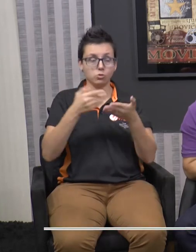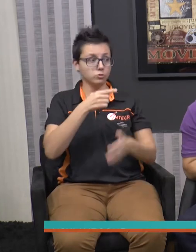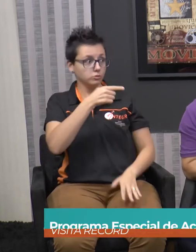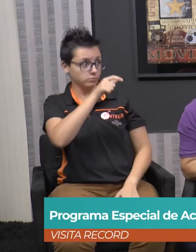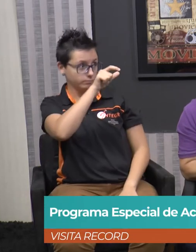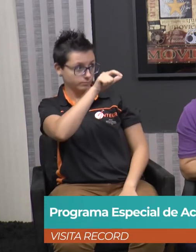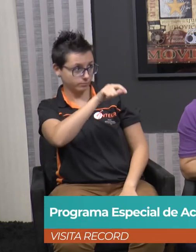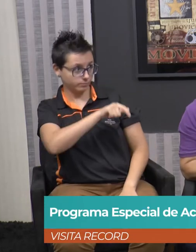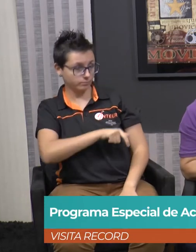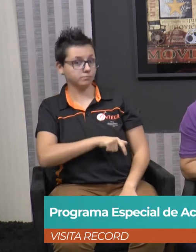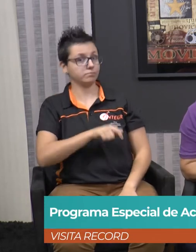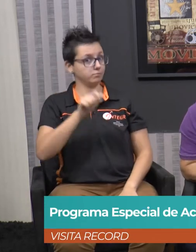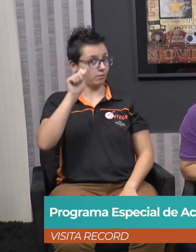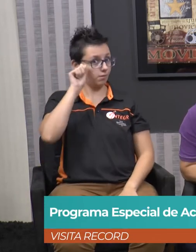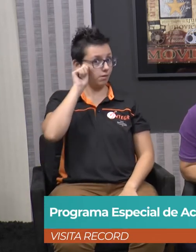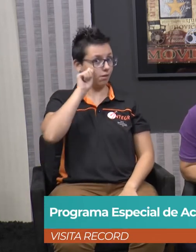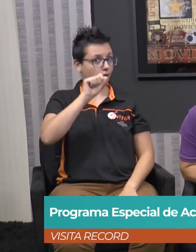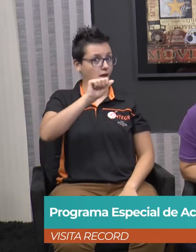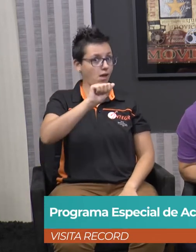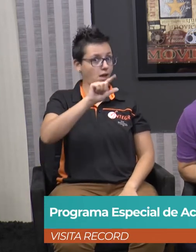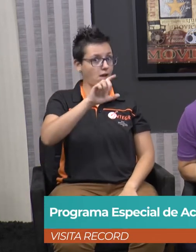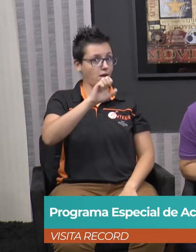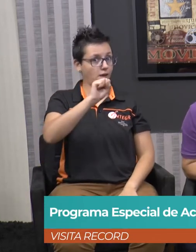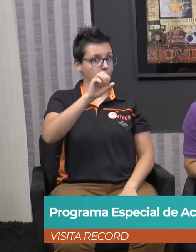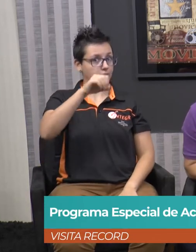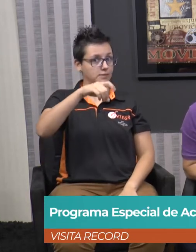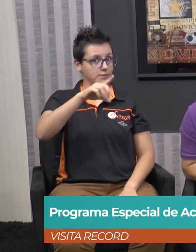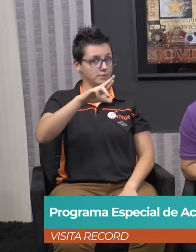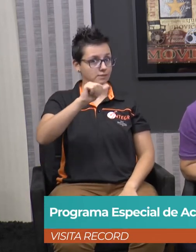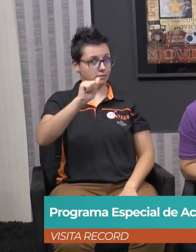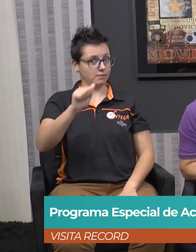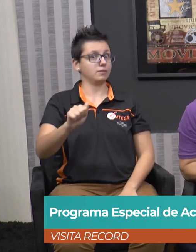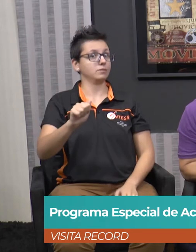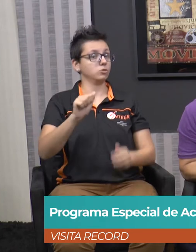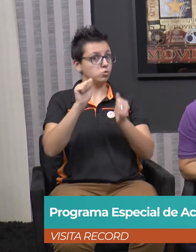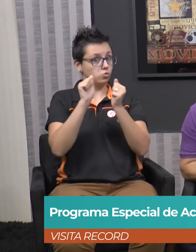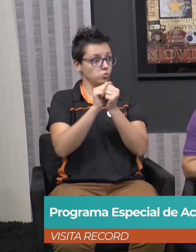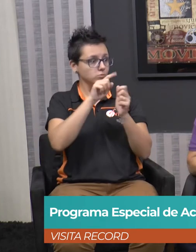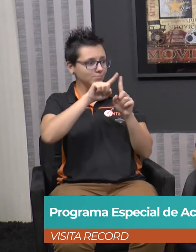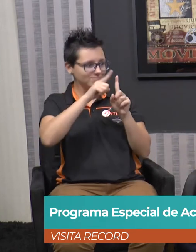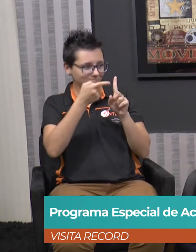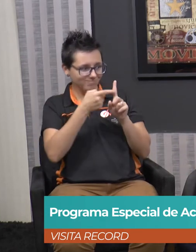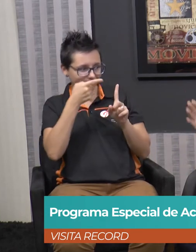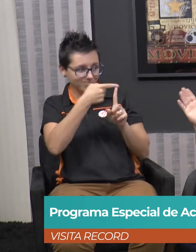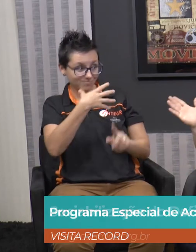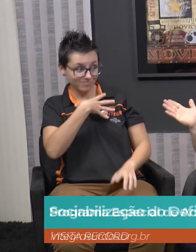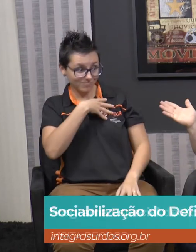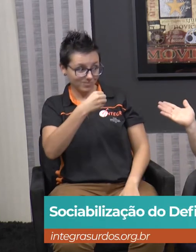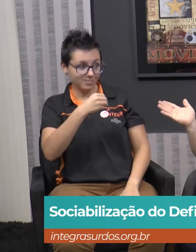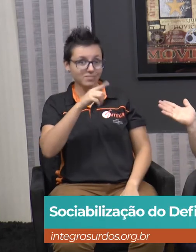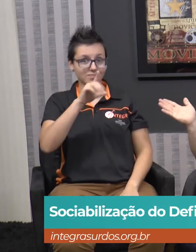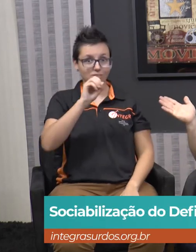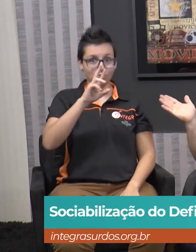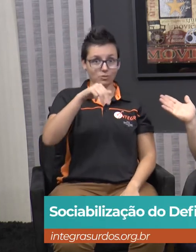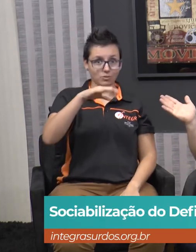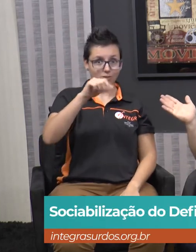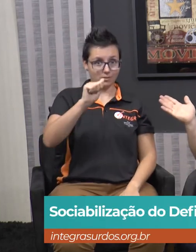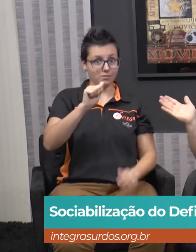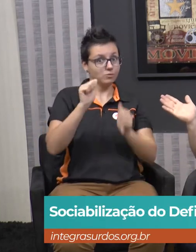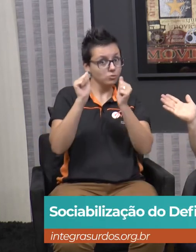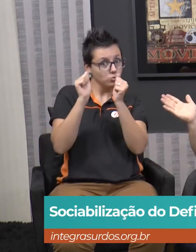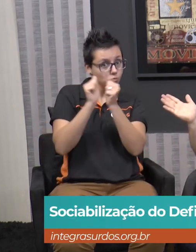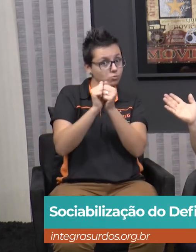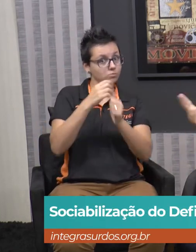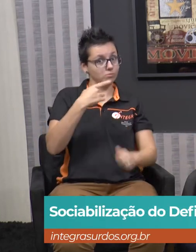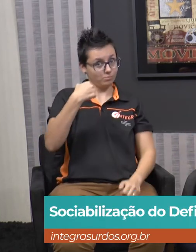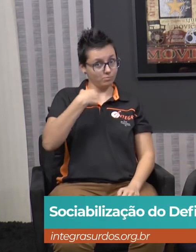Alessandra, aqui está a Lorena, não vamos esquecer da Loreninha que está aqui na barriga, né gente? E a Aline que está aqui fazendo a